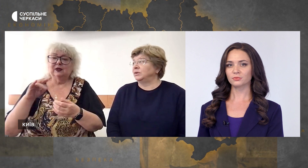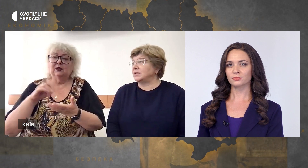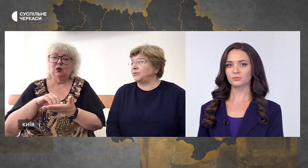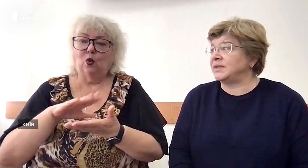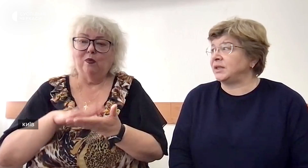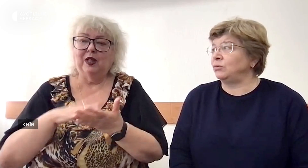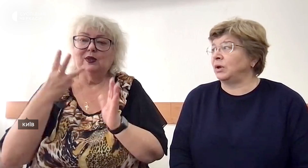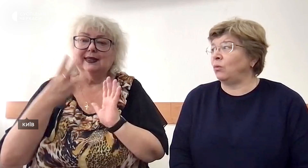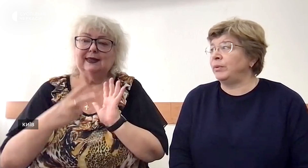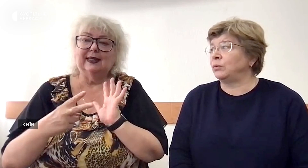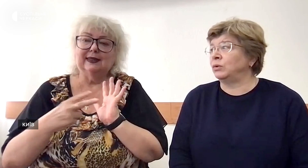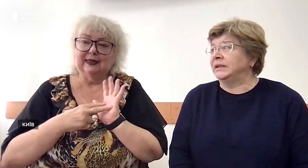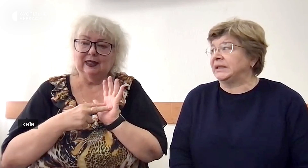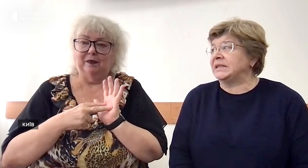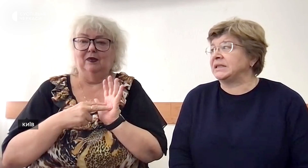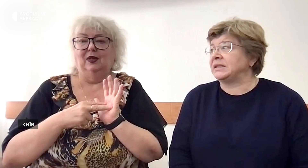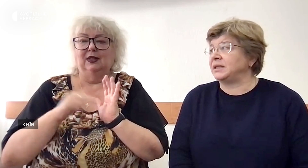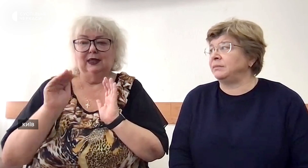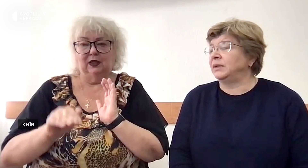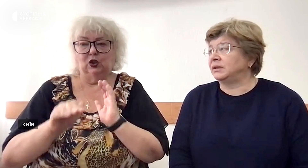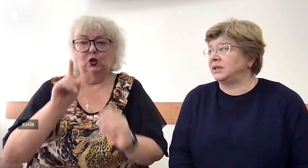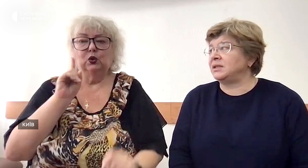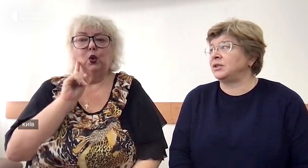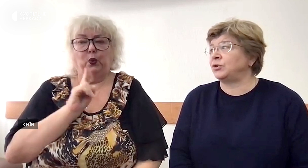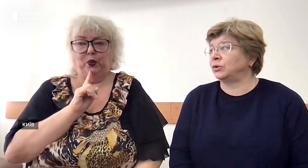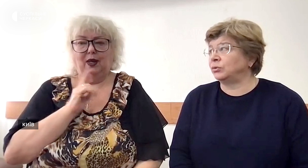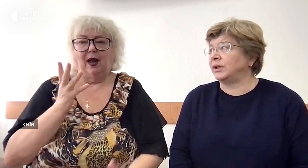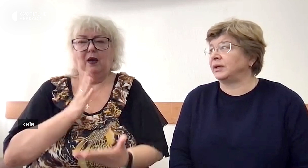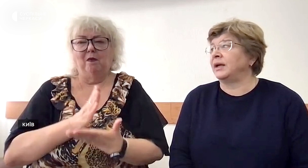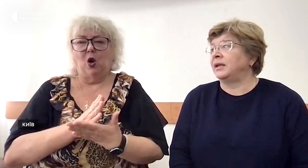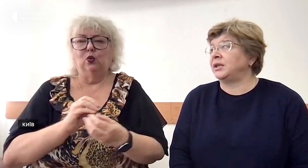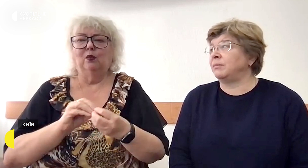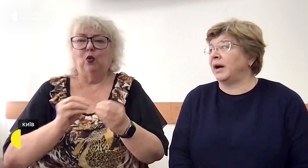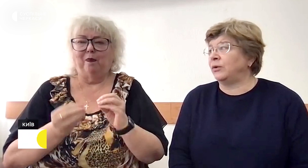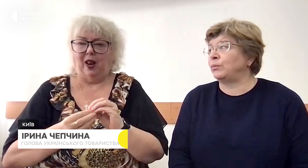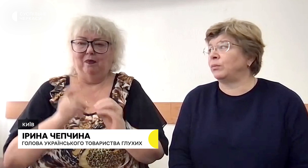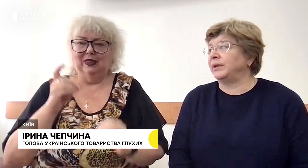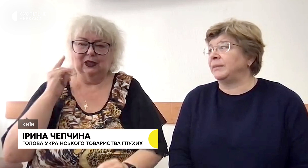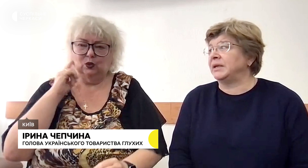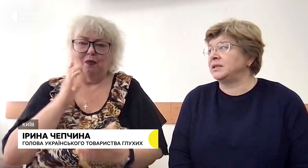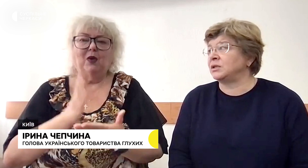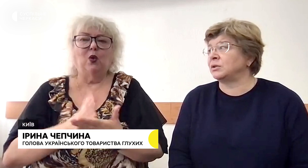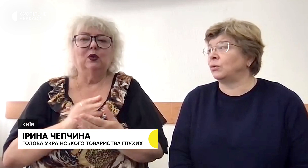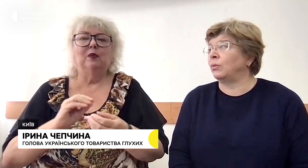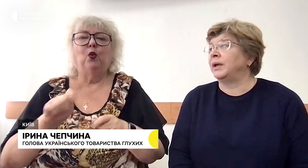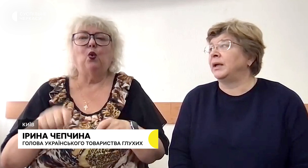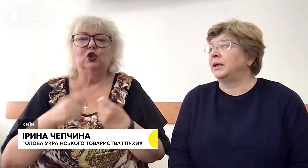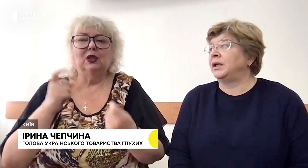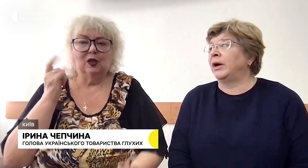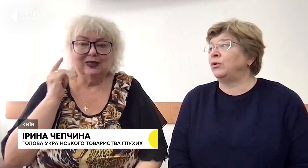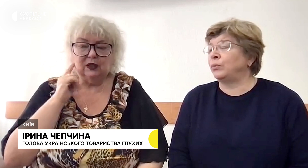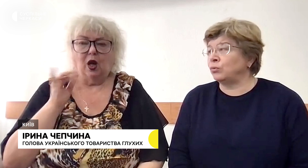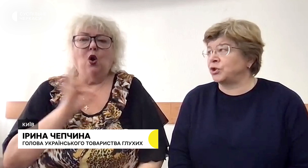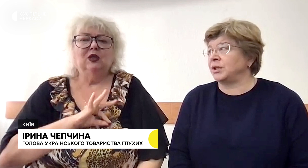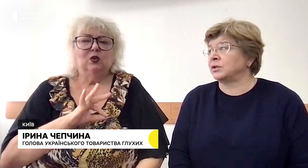У нас офіційно на обліку 37 тисяч глухих, які мають проблеми зі слухом.